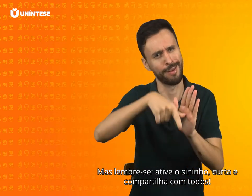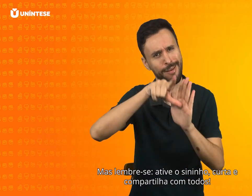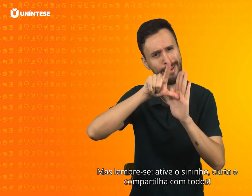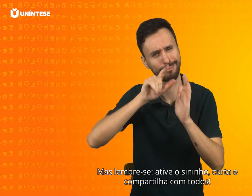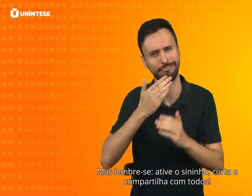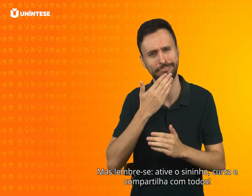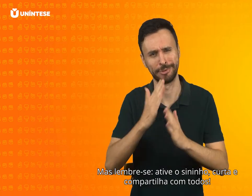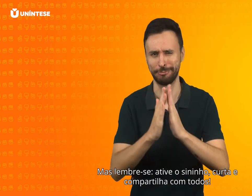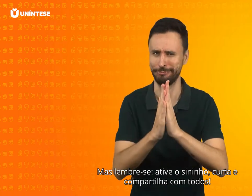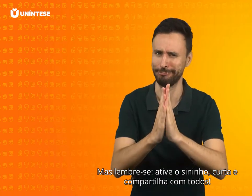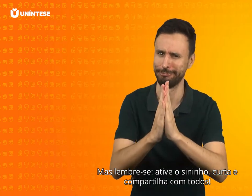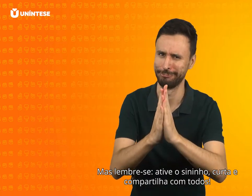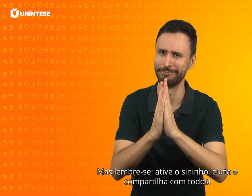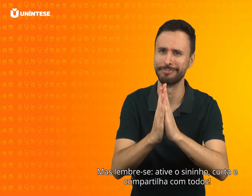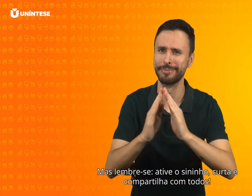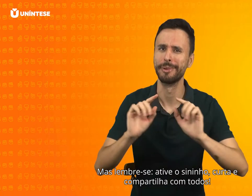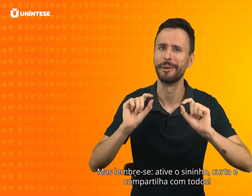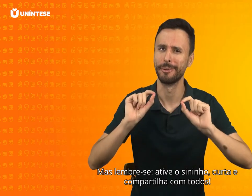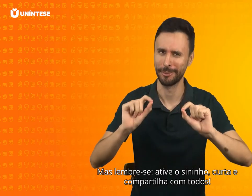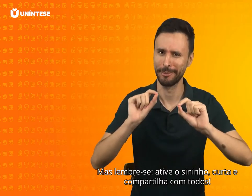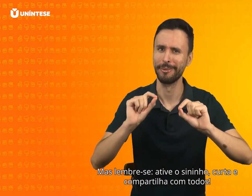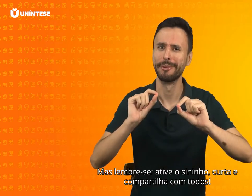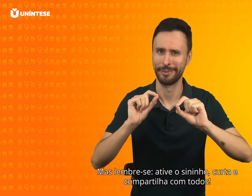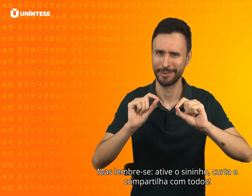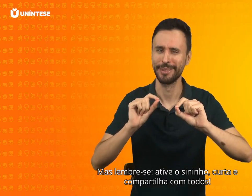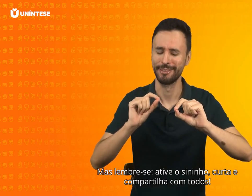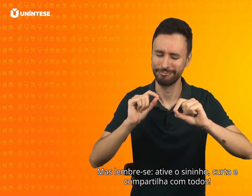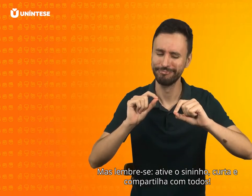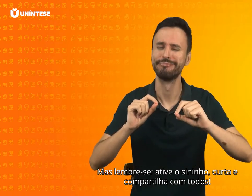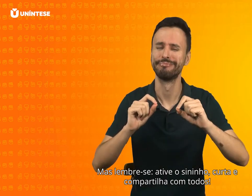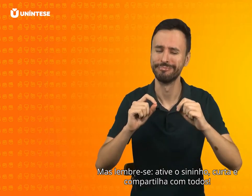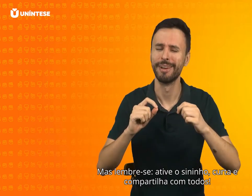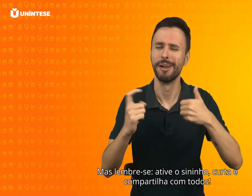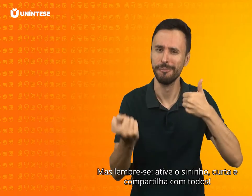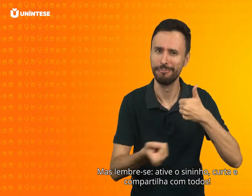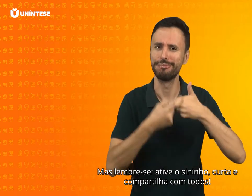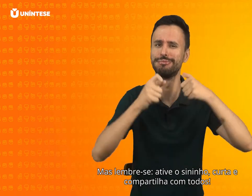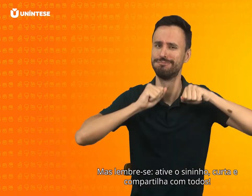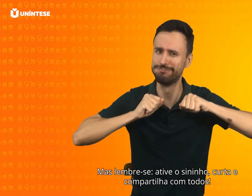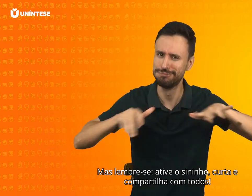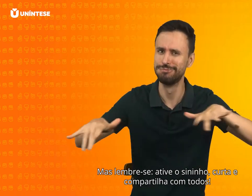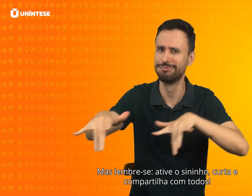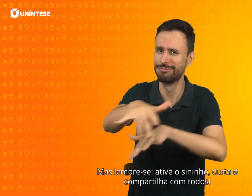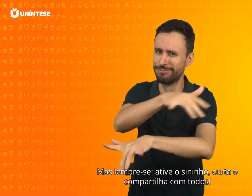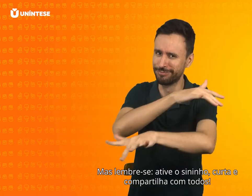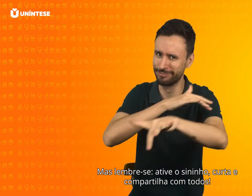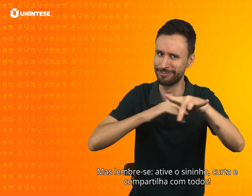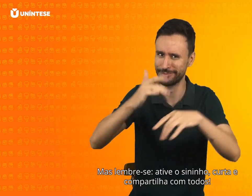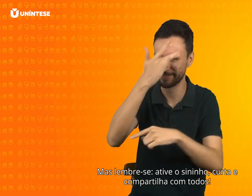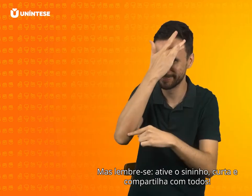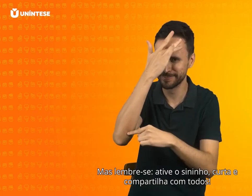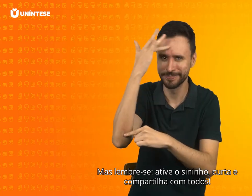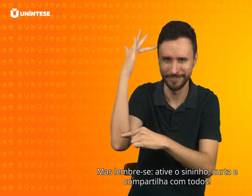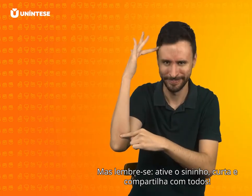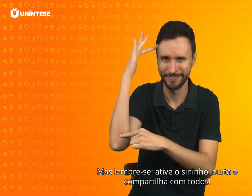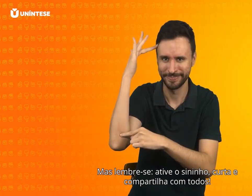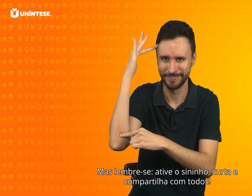Mas, lembre-se, ative o sininho, curta, compartilha com